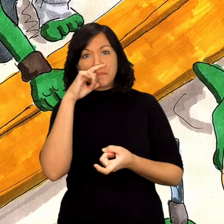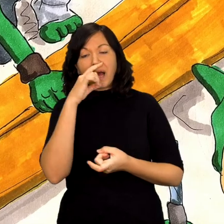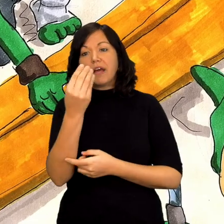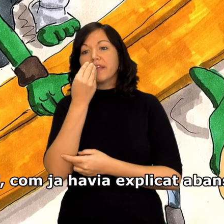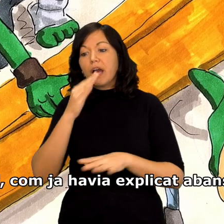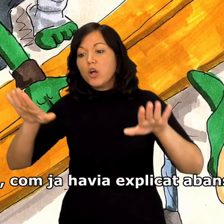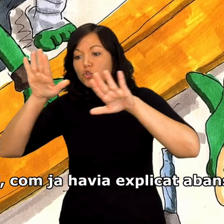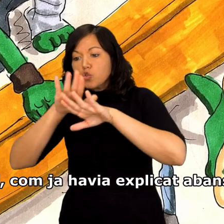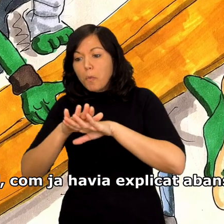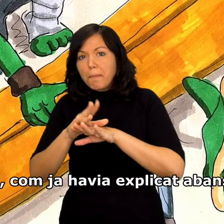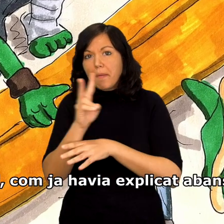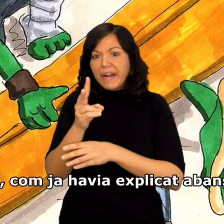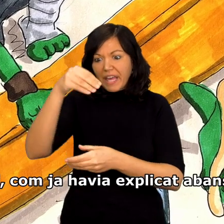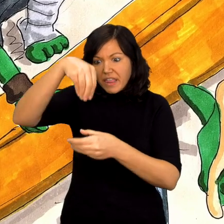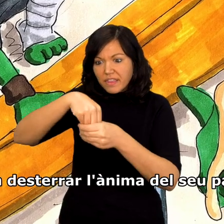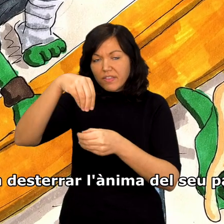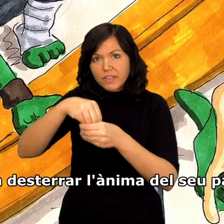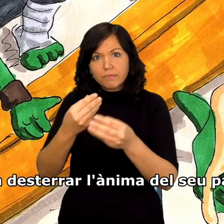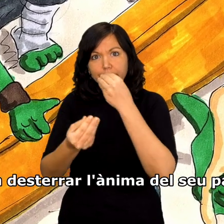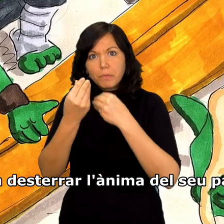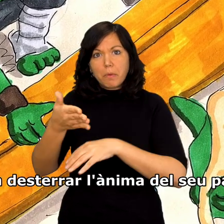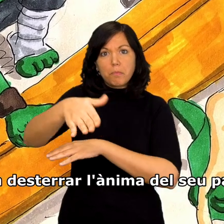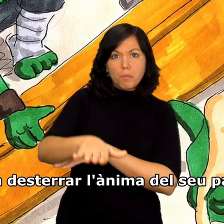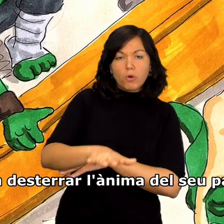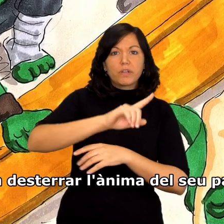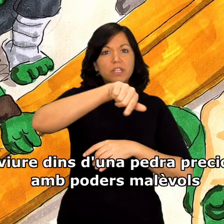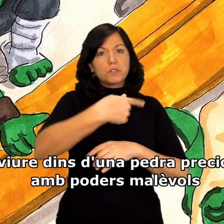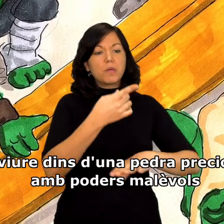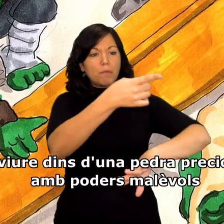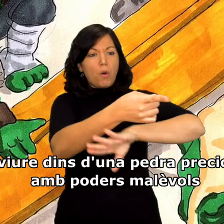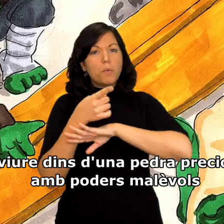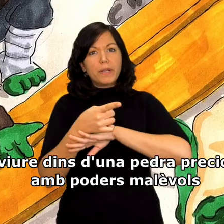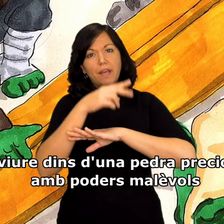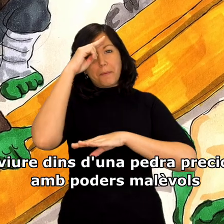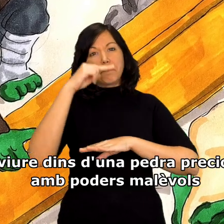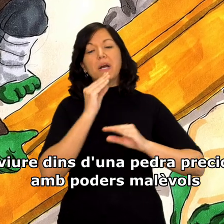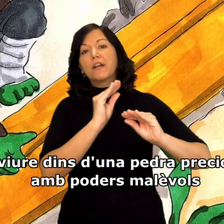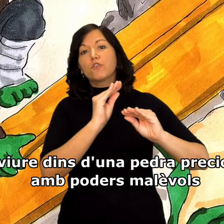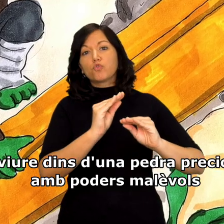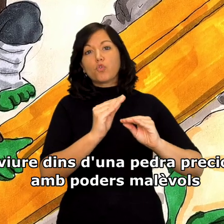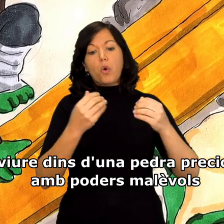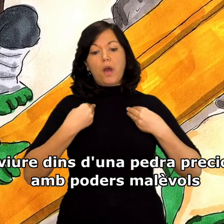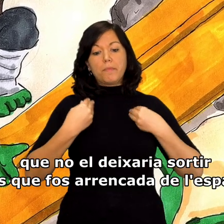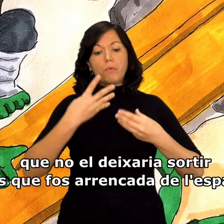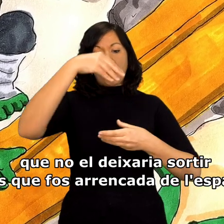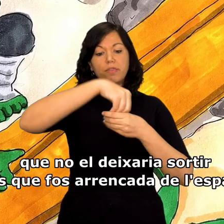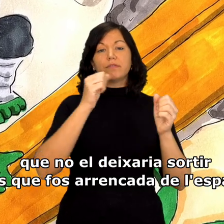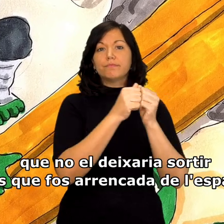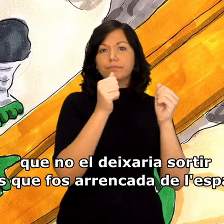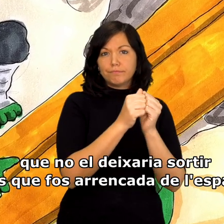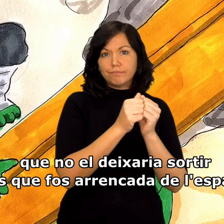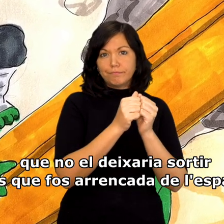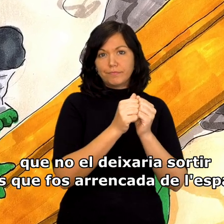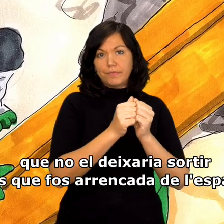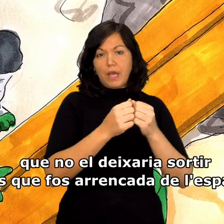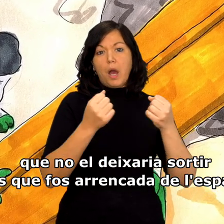sopar. I com ja havia explicat abans, va desterrar l'ànima del seu pare a viure dins d'una pedra preciosa amb poders malèvols que no el deixaria